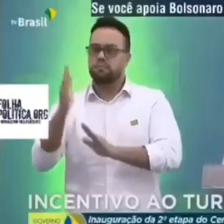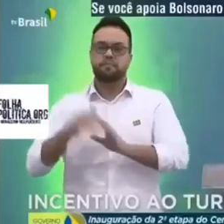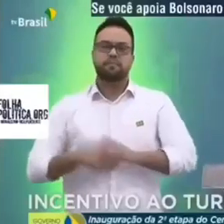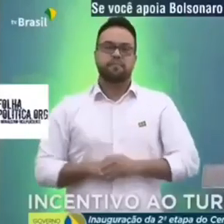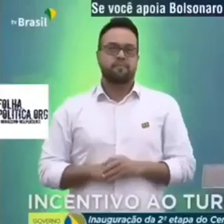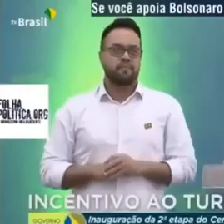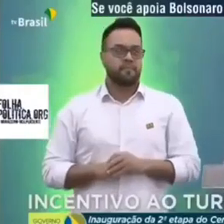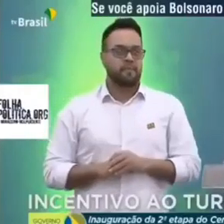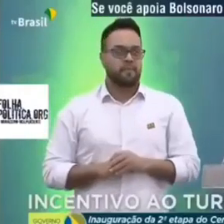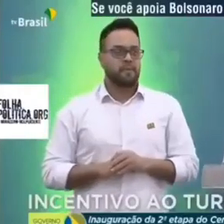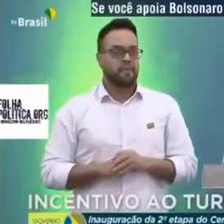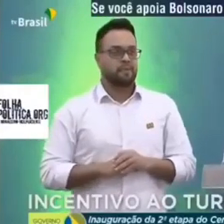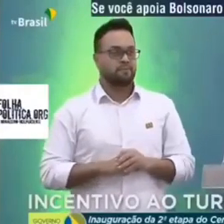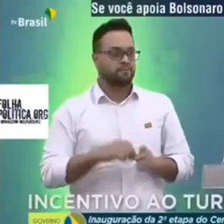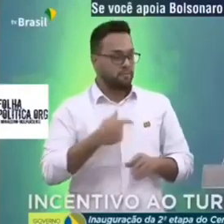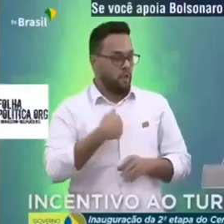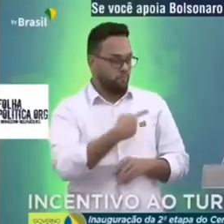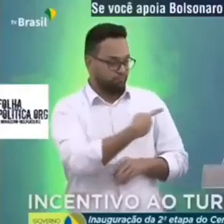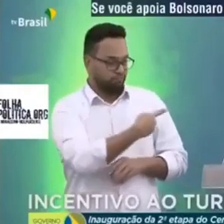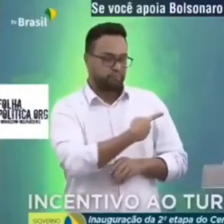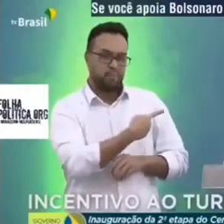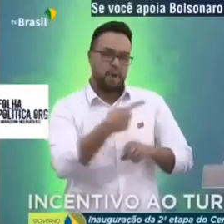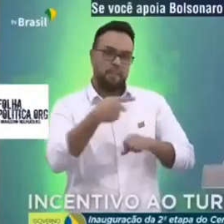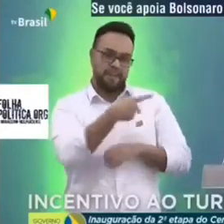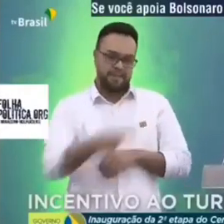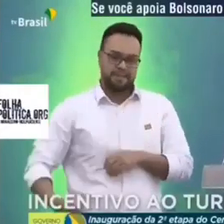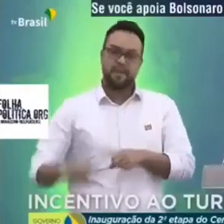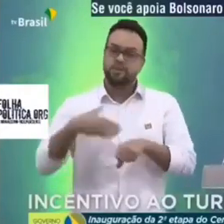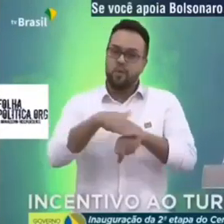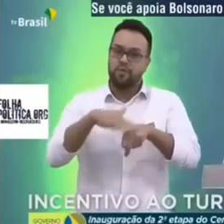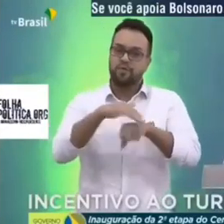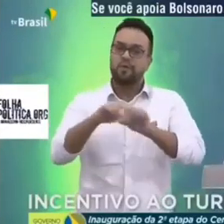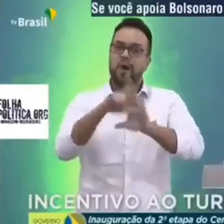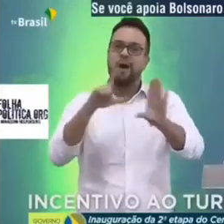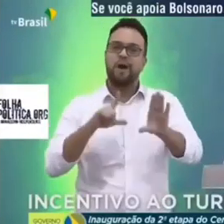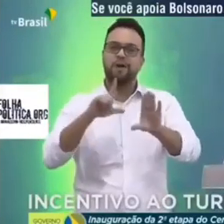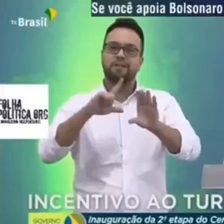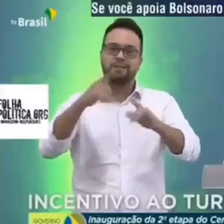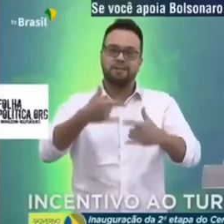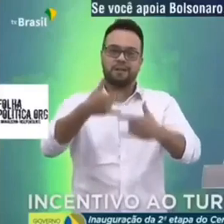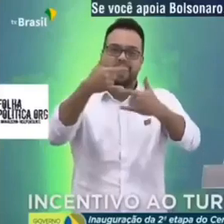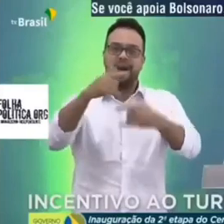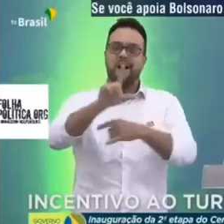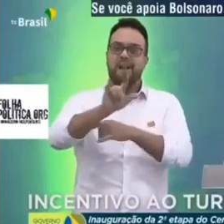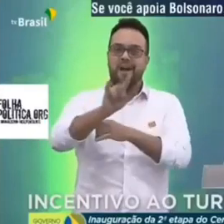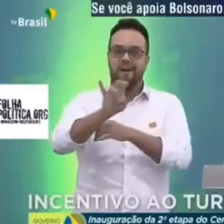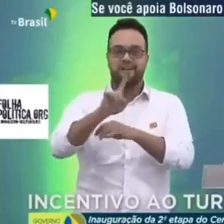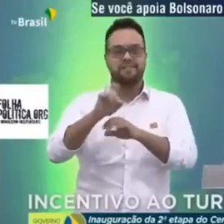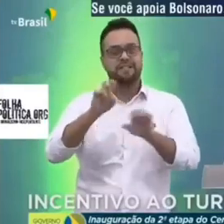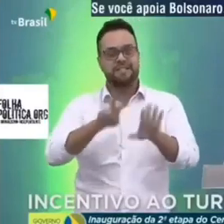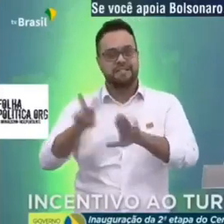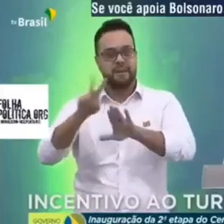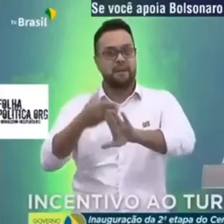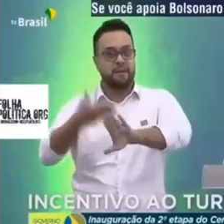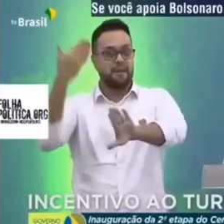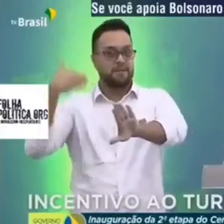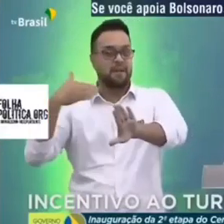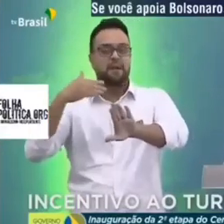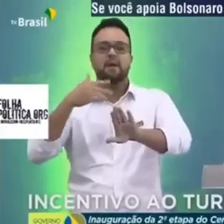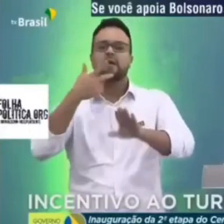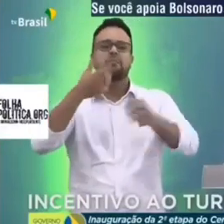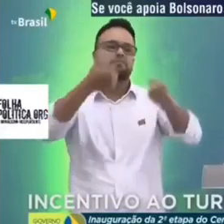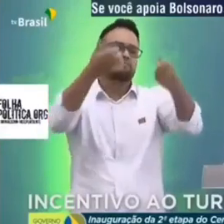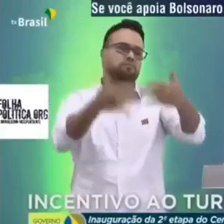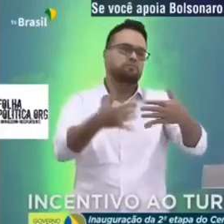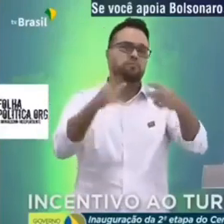Eu errei, nós tínhamos falado na última live que eu participei semana passada que no